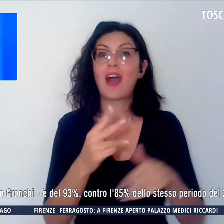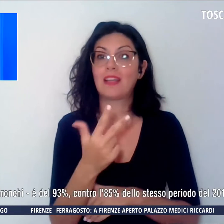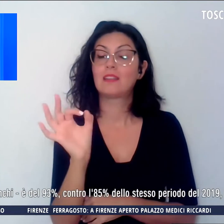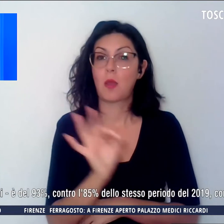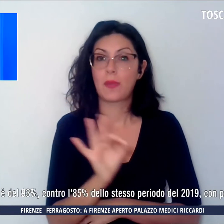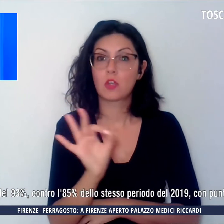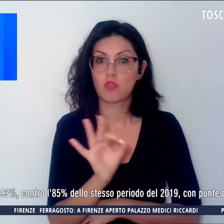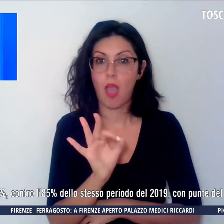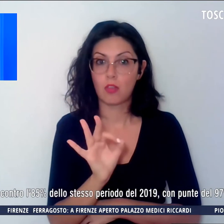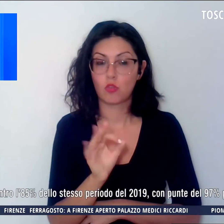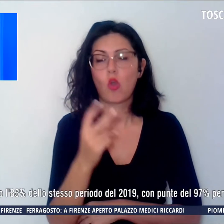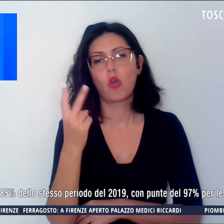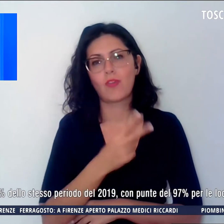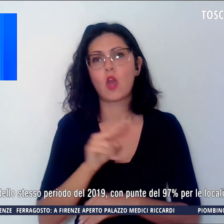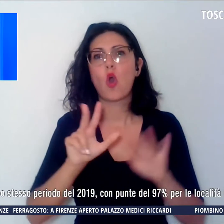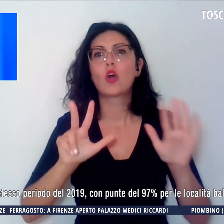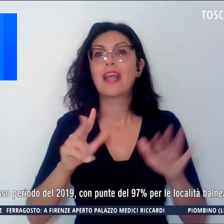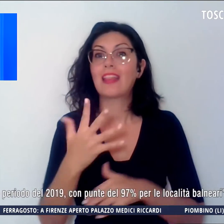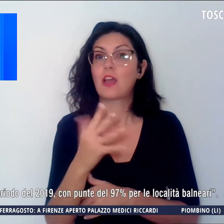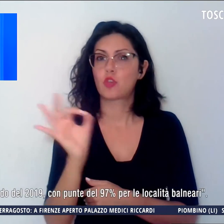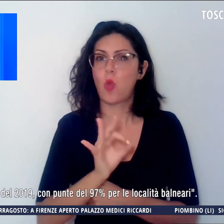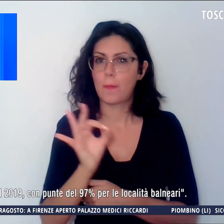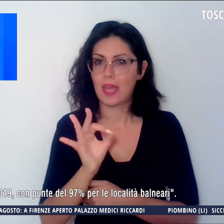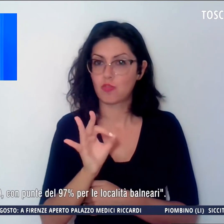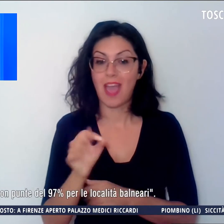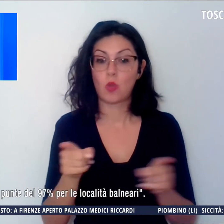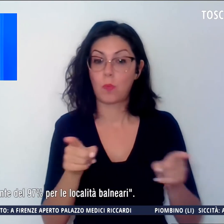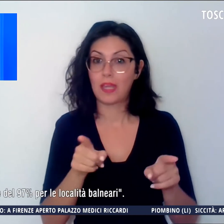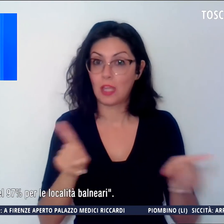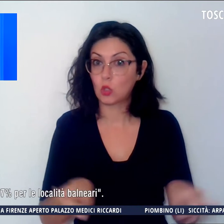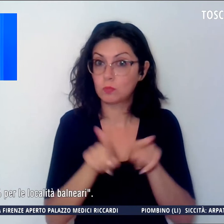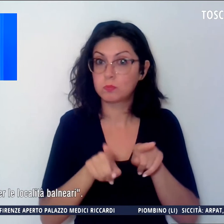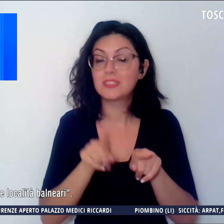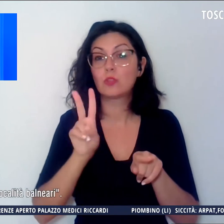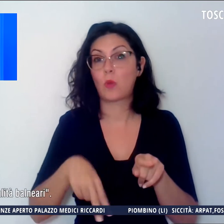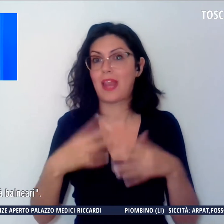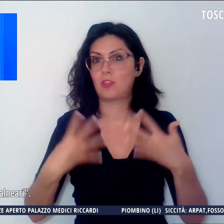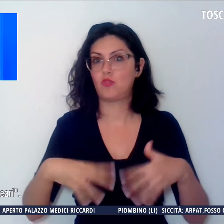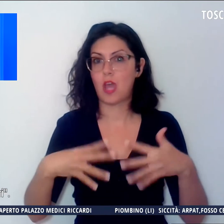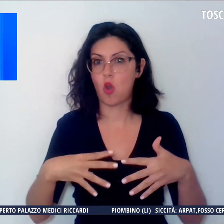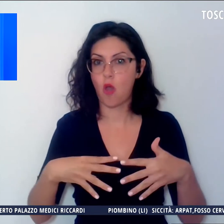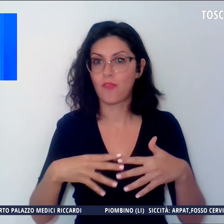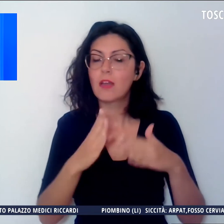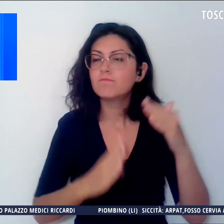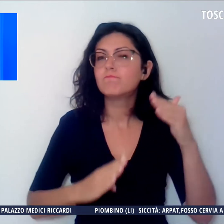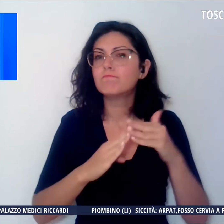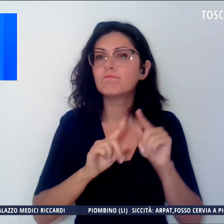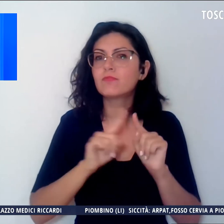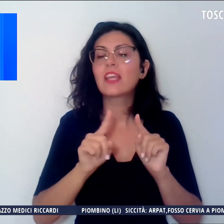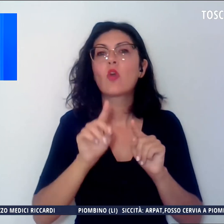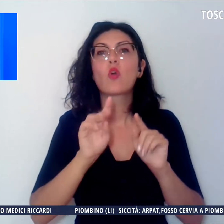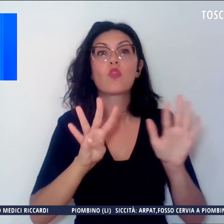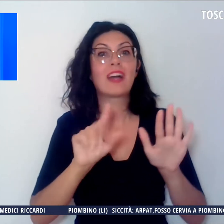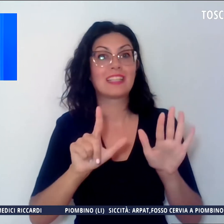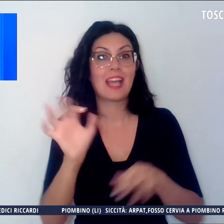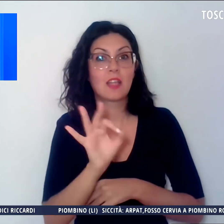contro l'85% dello stesso periodo del 2019, con punte del 97% per